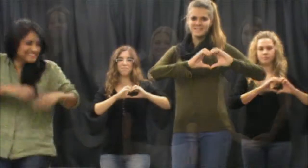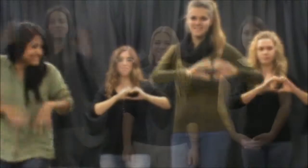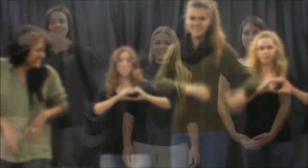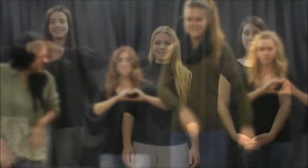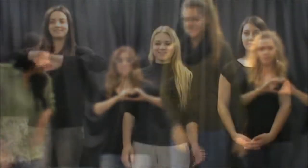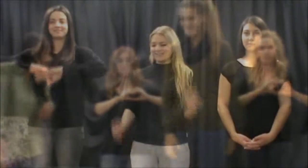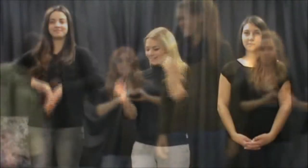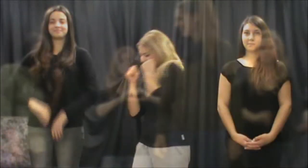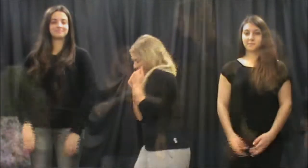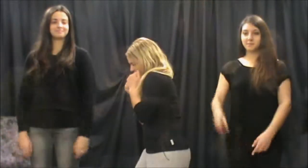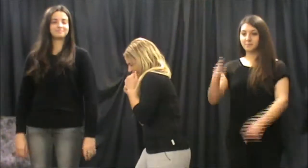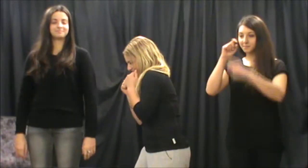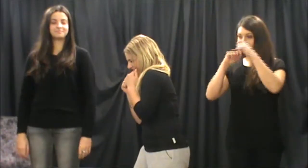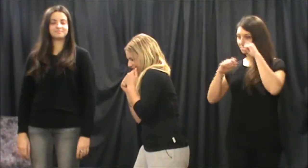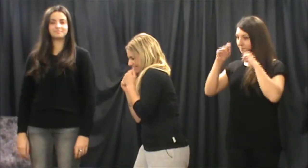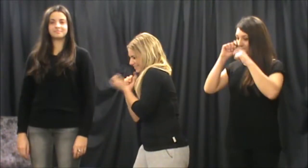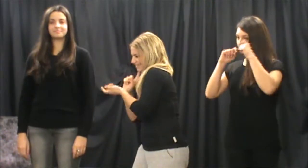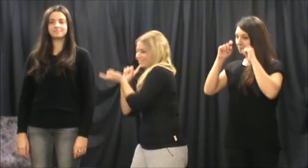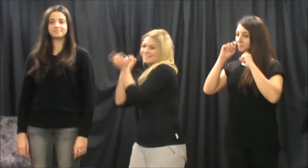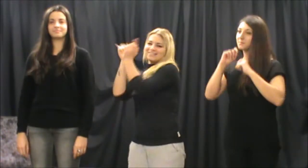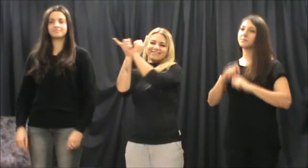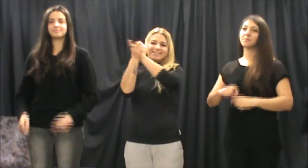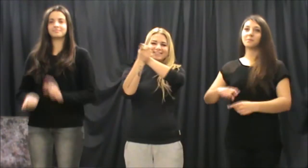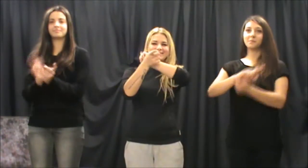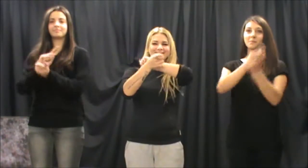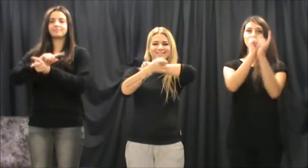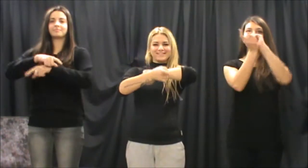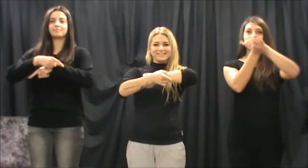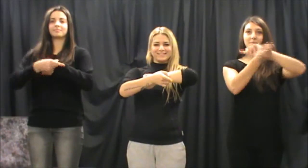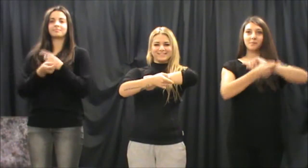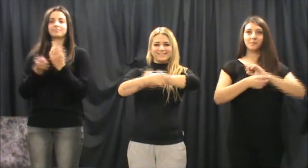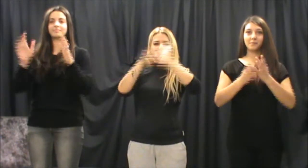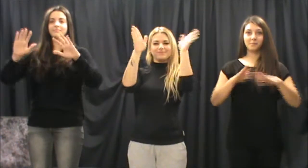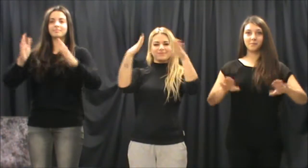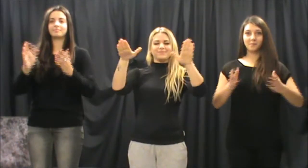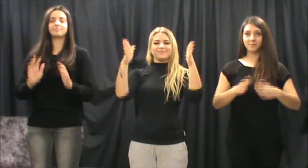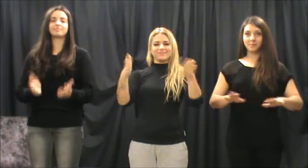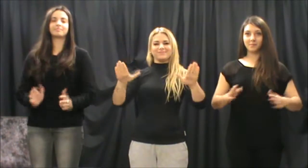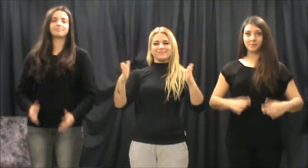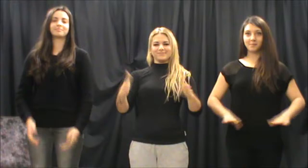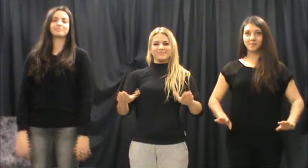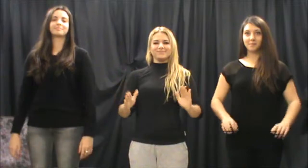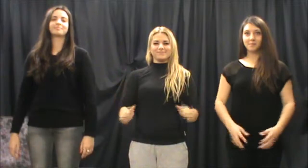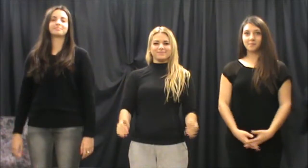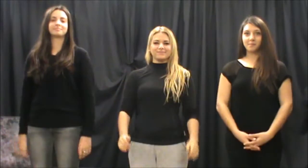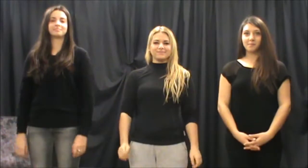la nit, el fred, el plor, oblidem de cançons.